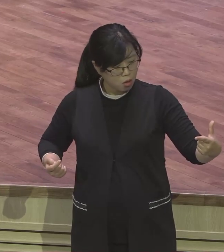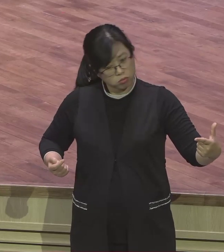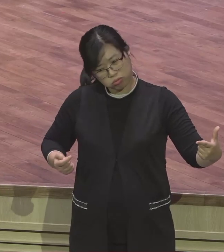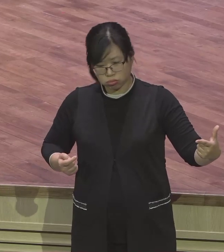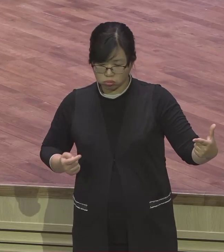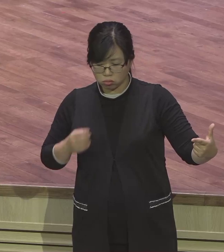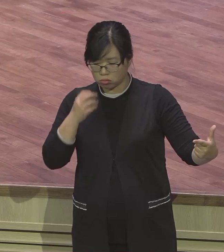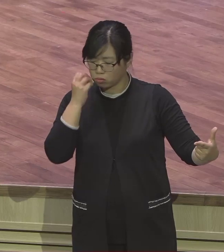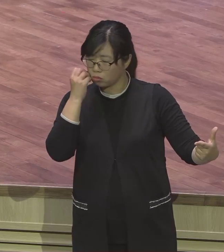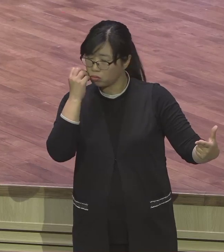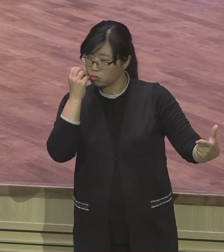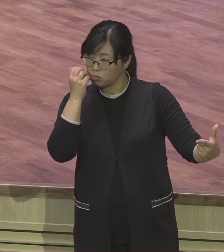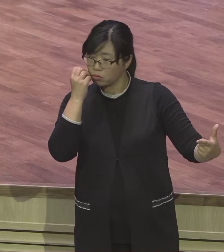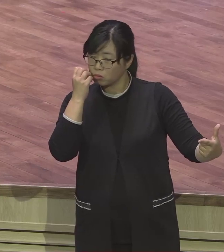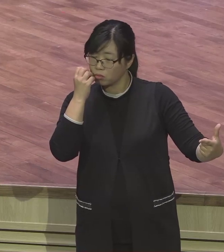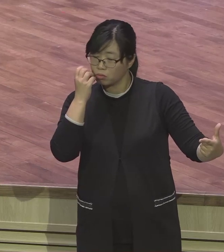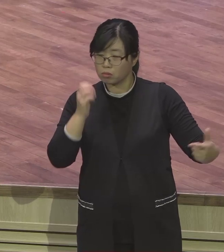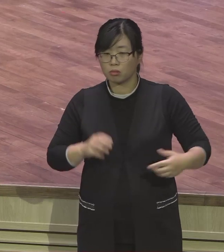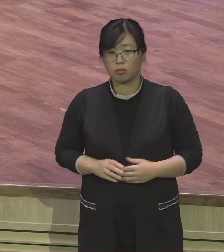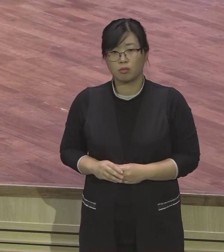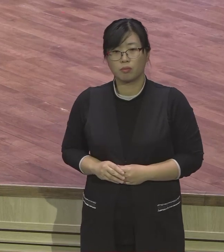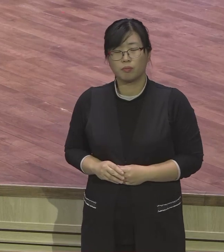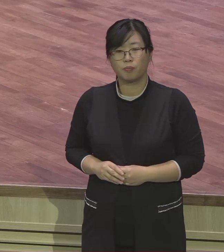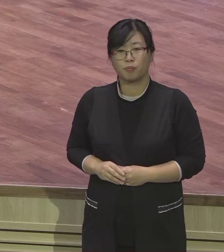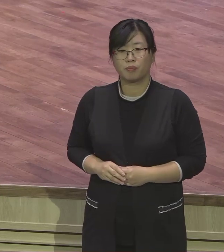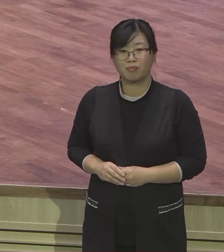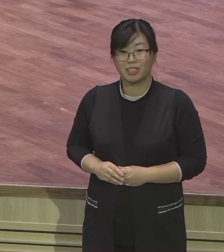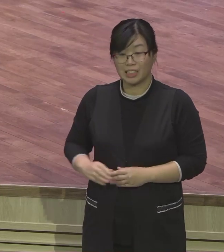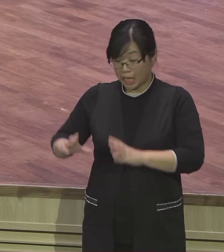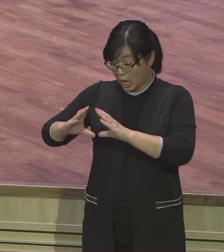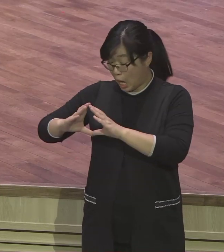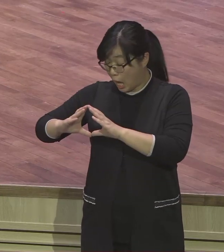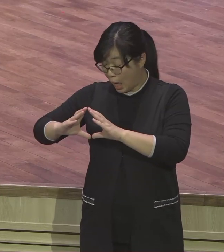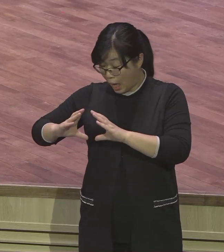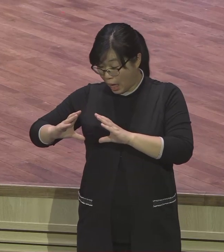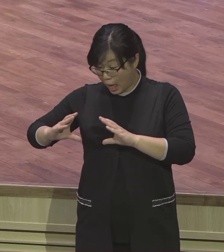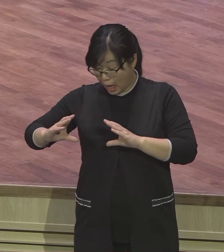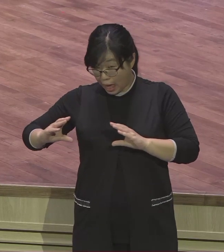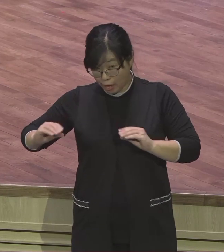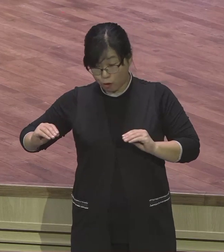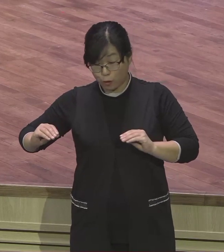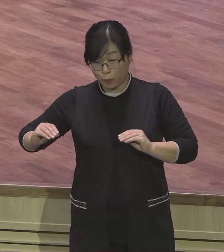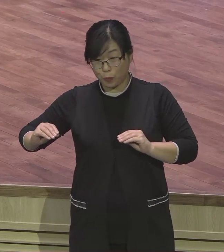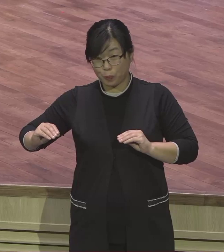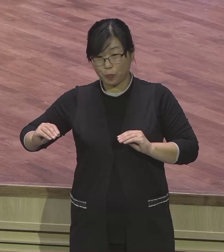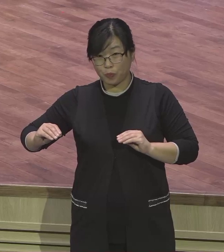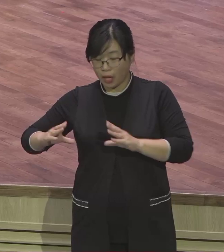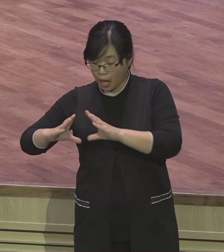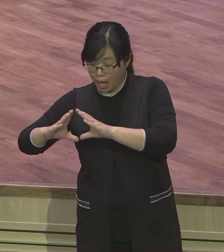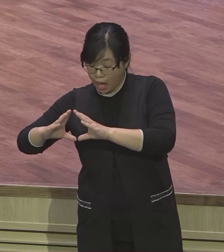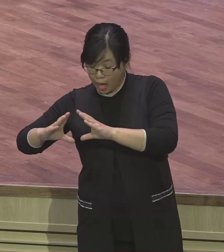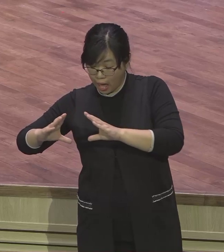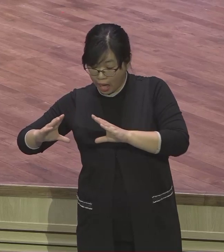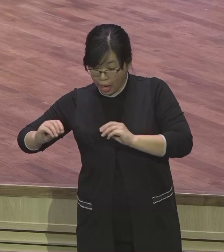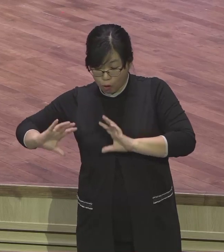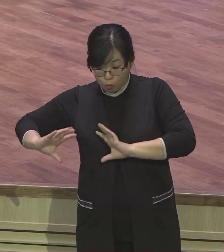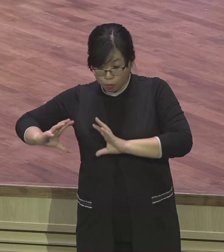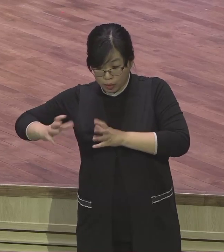자신들이 몰아낸 왕조 저것들하고 이것들이 손을 잡아버리면 다시